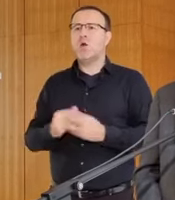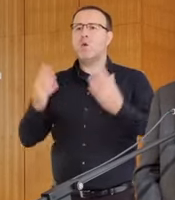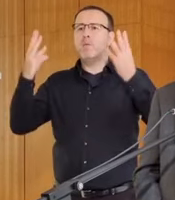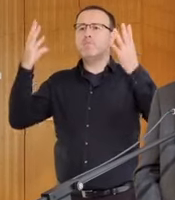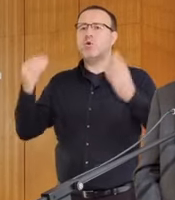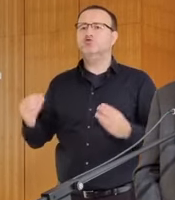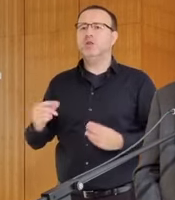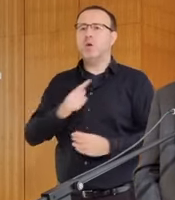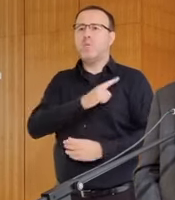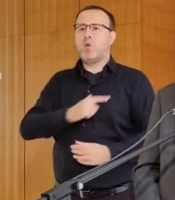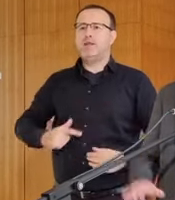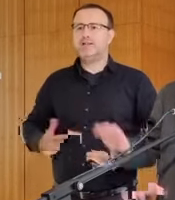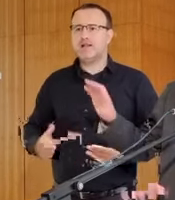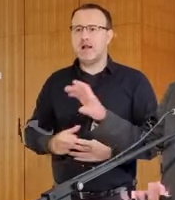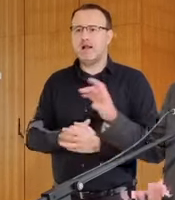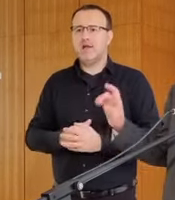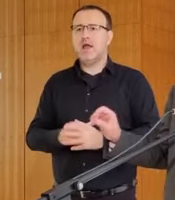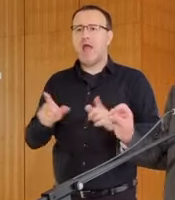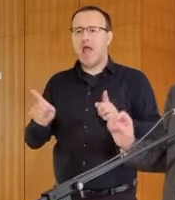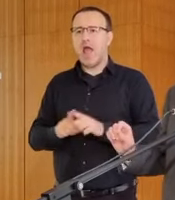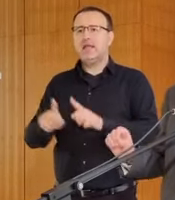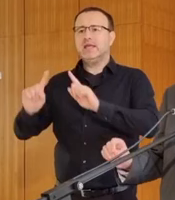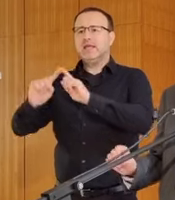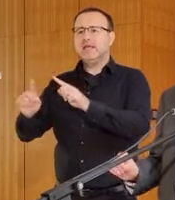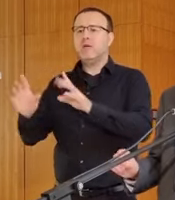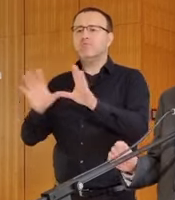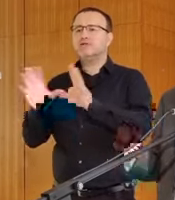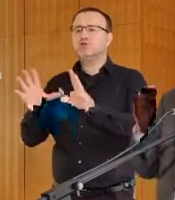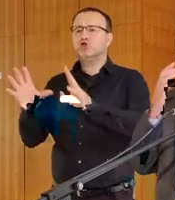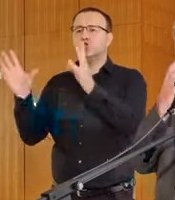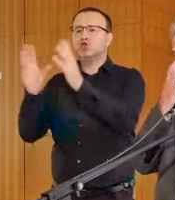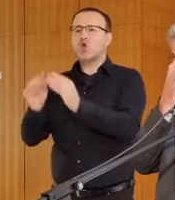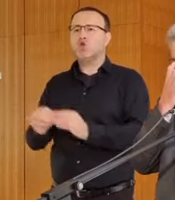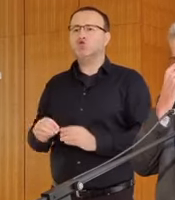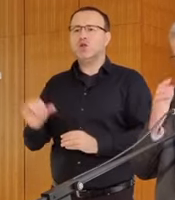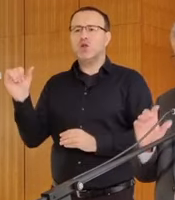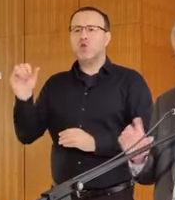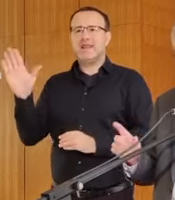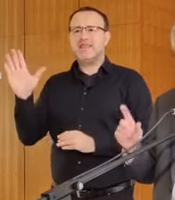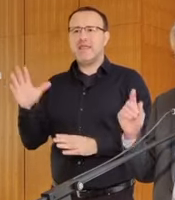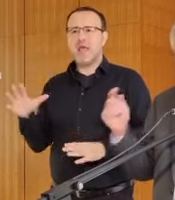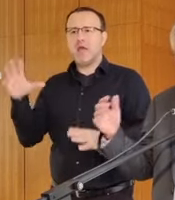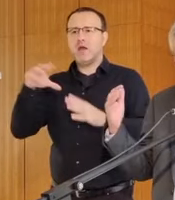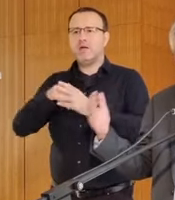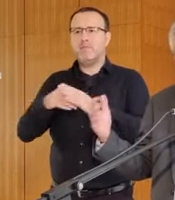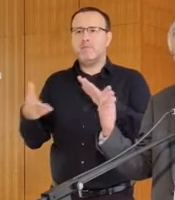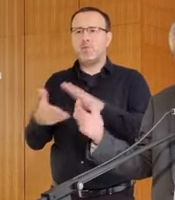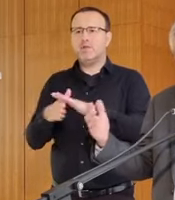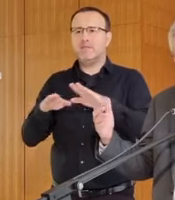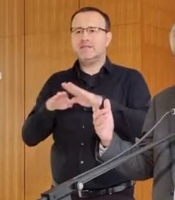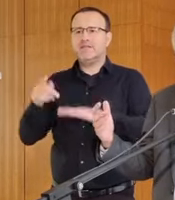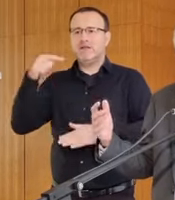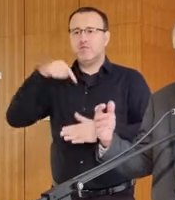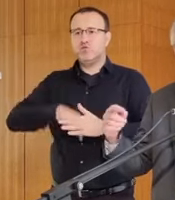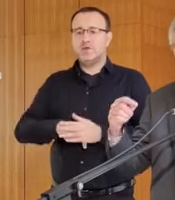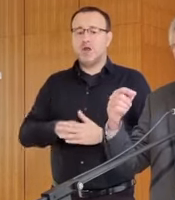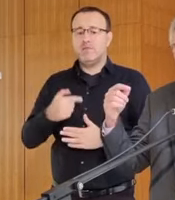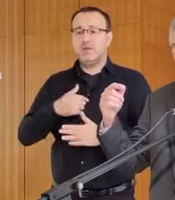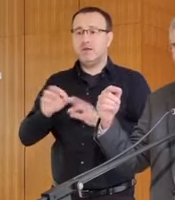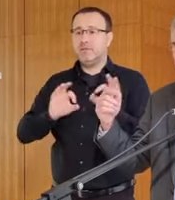policajného zboru a aj ďalších bezpečnostných zložiek, ktoré nepatria pod ministerstvo vnútra. Pripravíme návrh